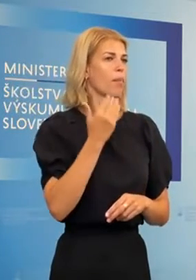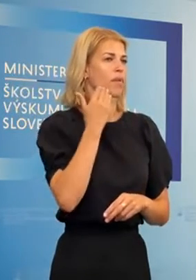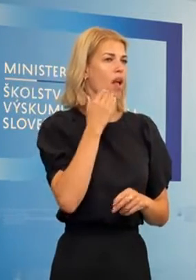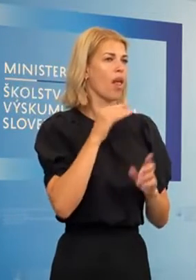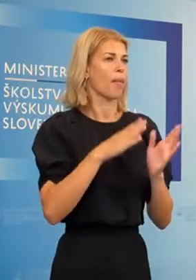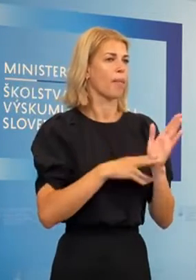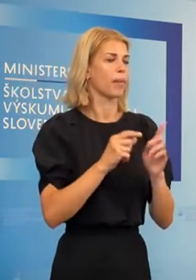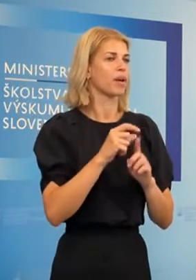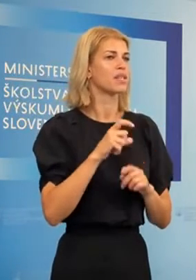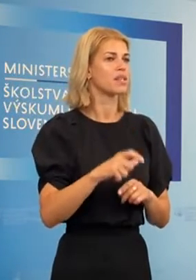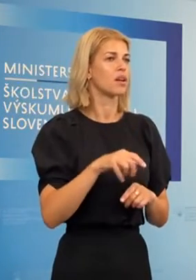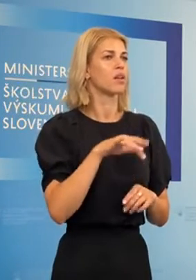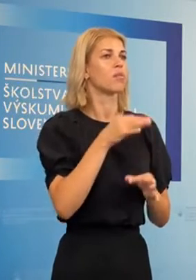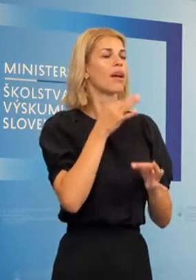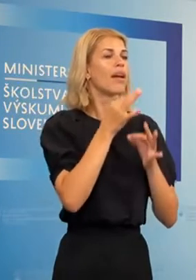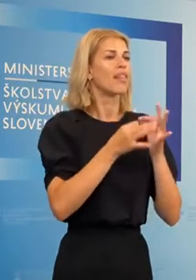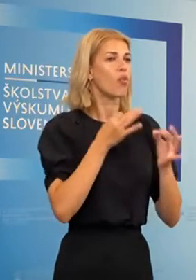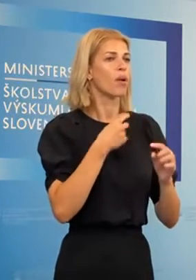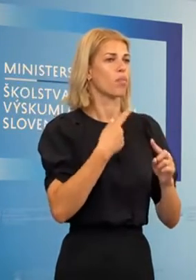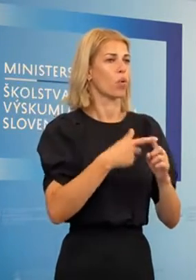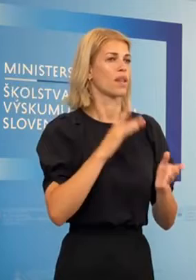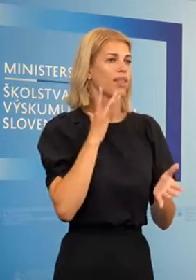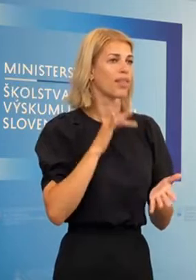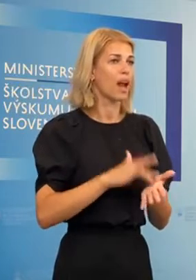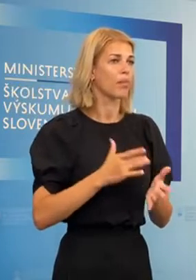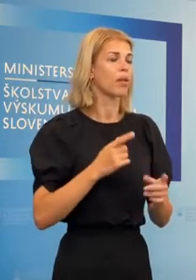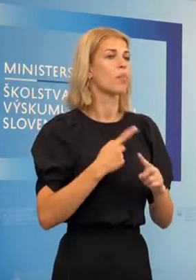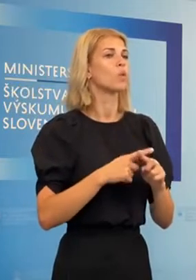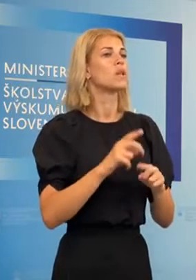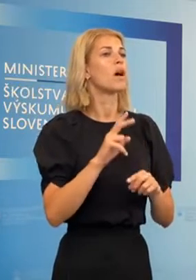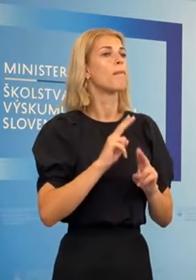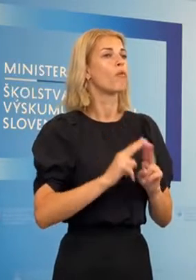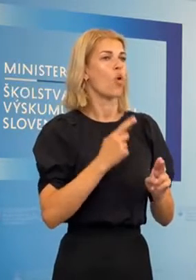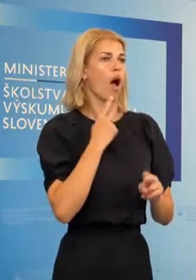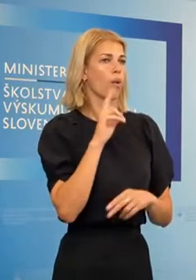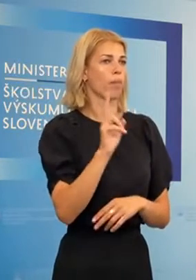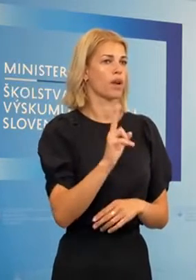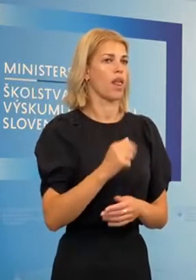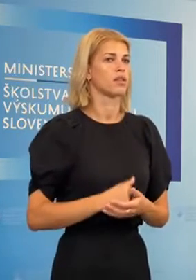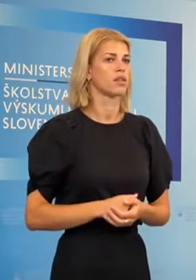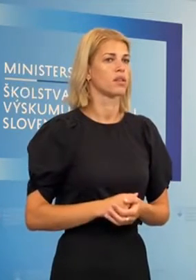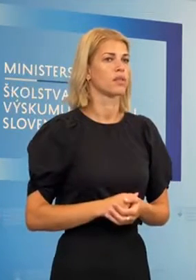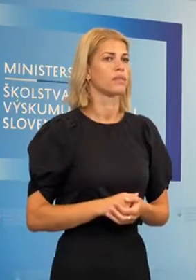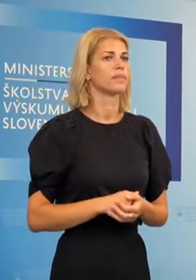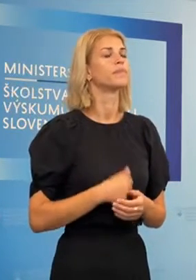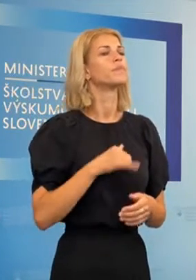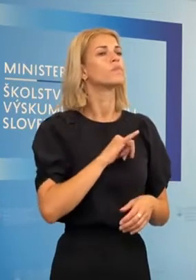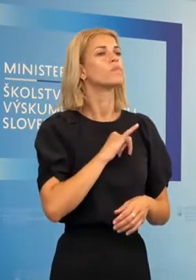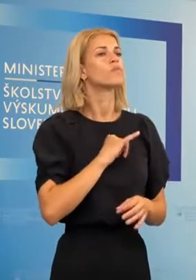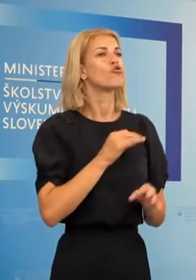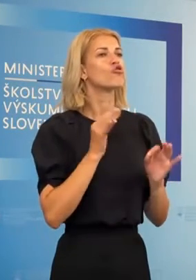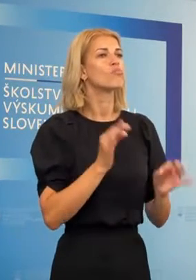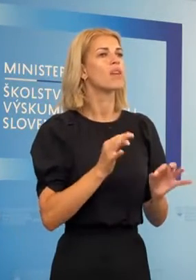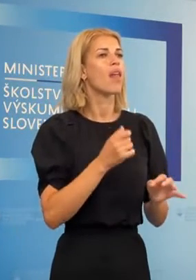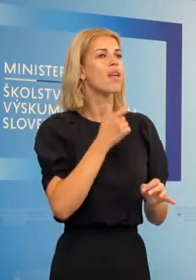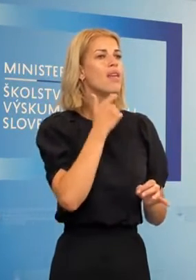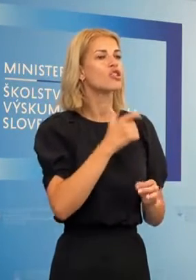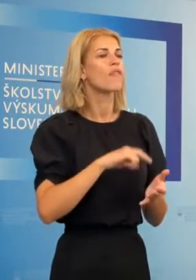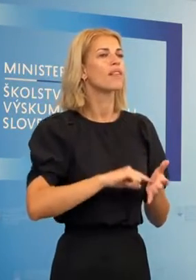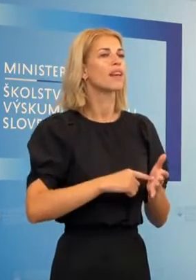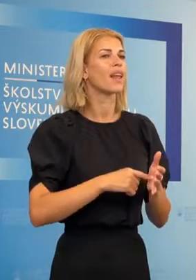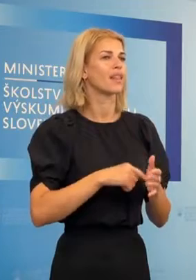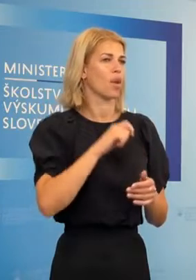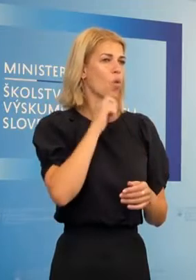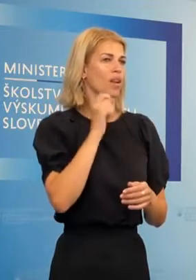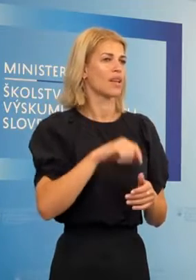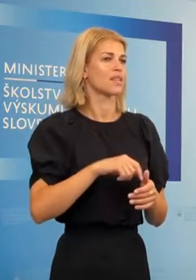MPC nájdú informácie s termínmi aj s možnosťami, ako sa prihlásiť. A špeciálne jazykové triedy pre ukrajinské deti, ako to s nimi vyzerá?